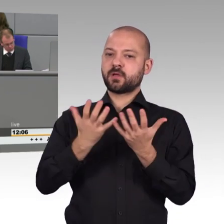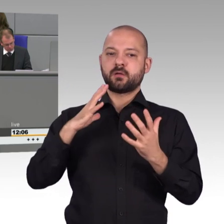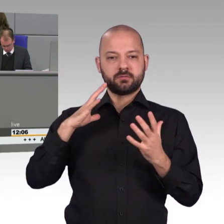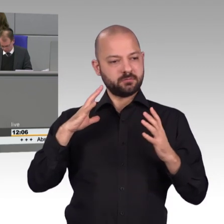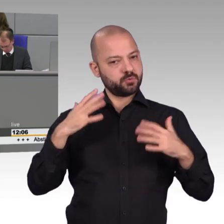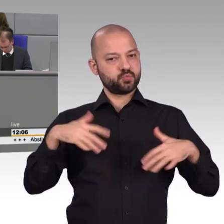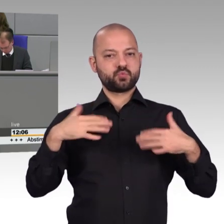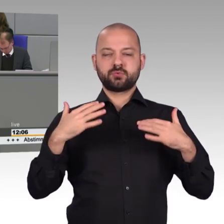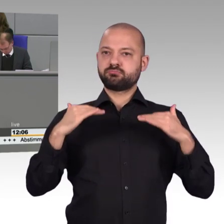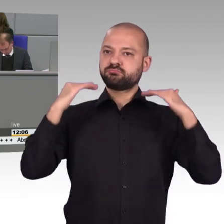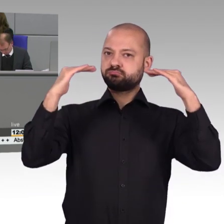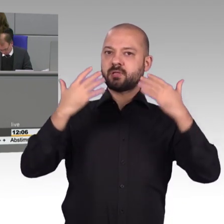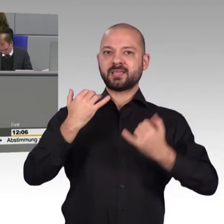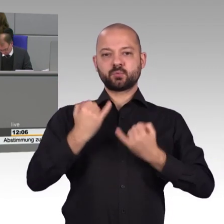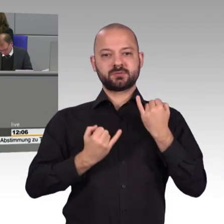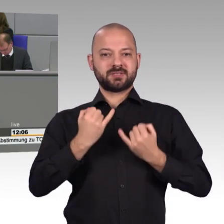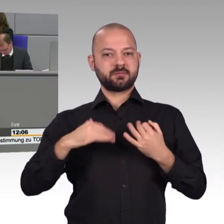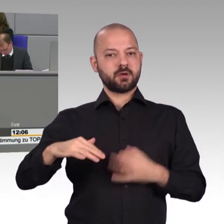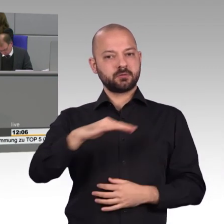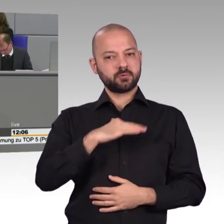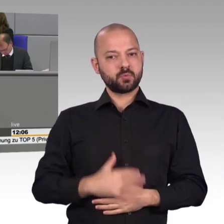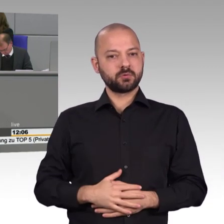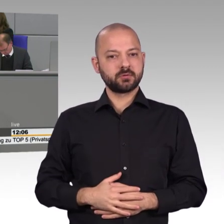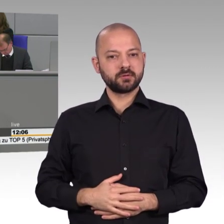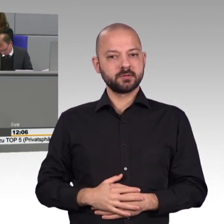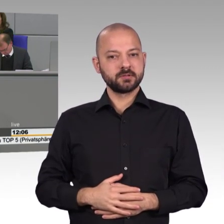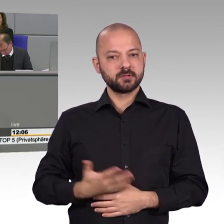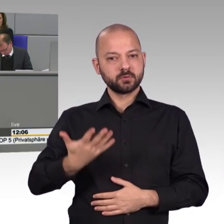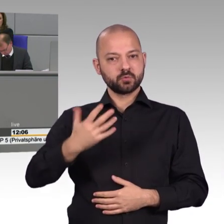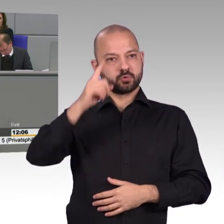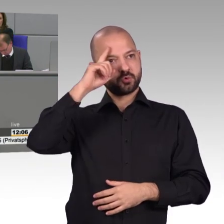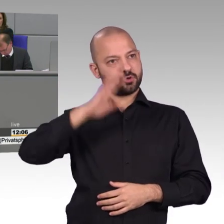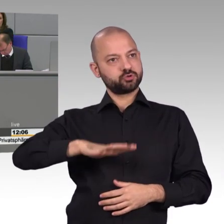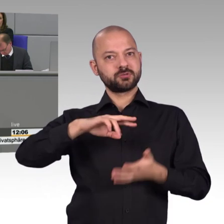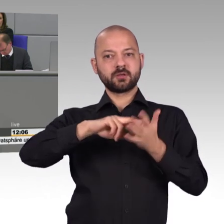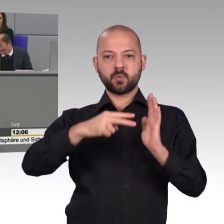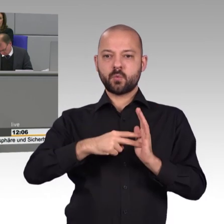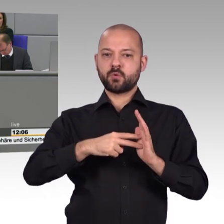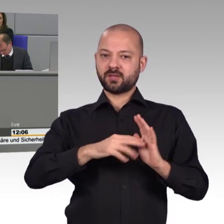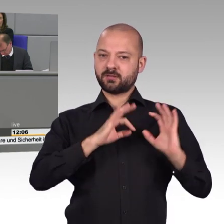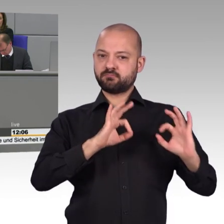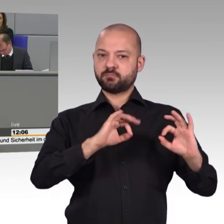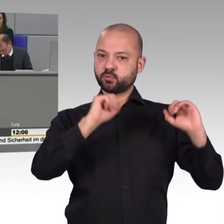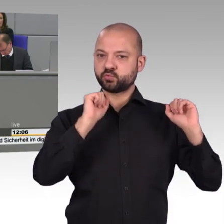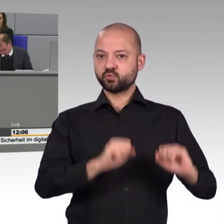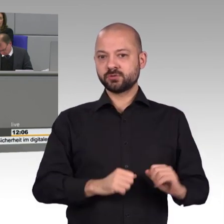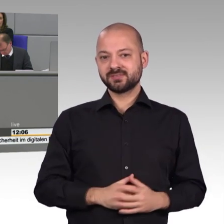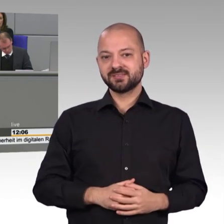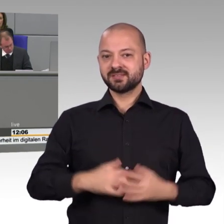Meine sehr geehrten Damen und Herren, abschließend bleibt festzuhalten, dass wir bei Fragen der Sicherheit im digitalen